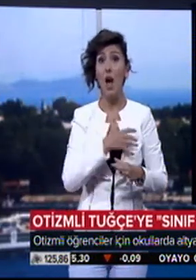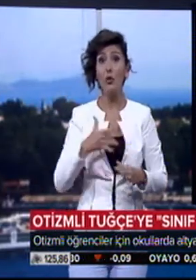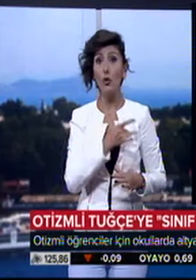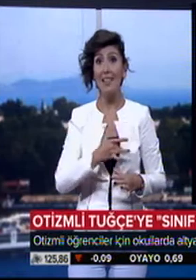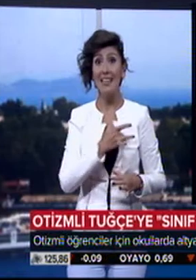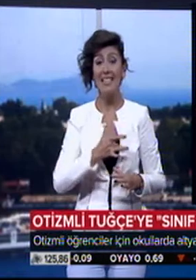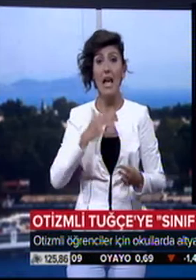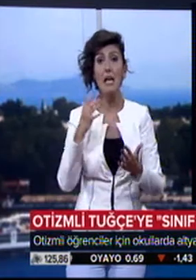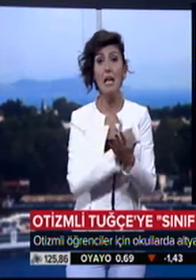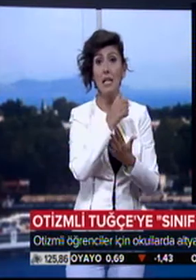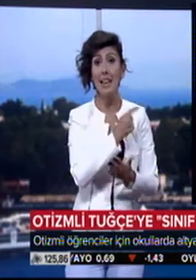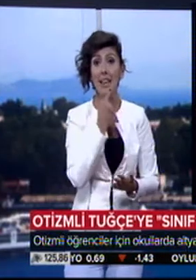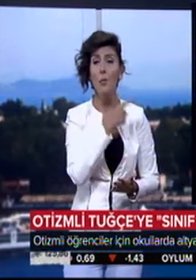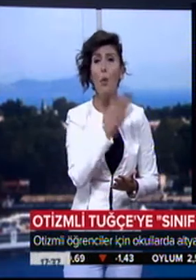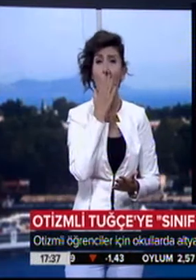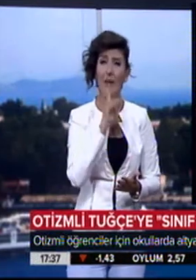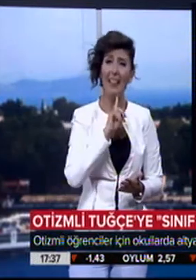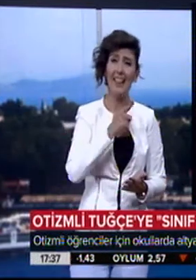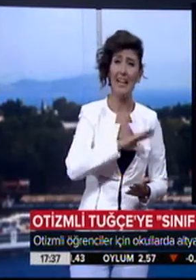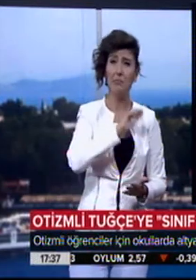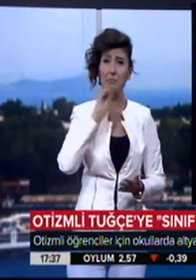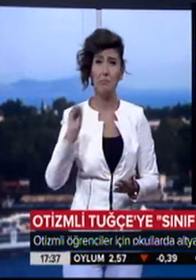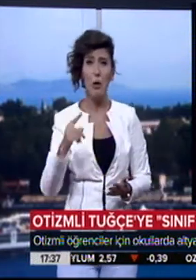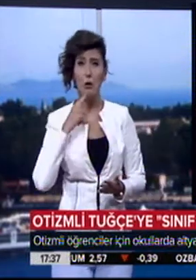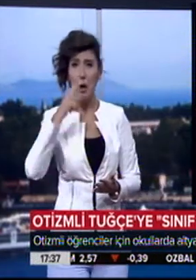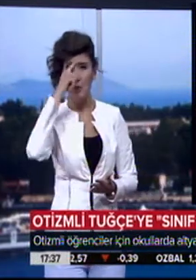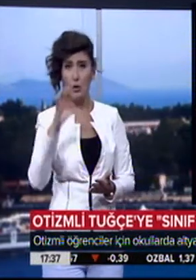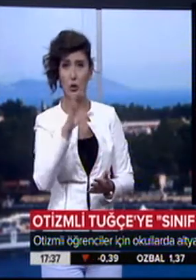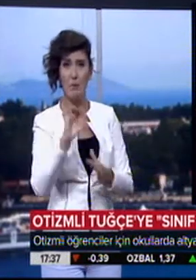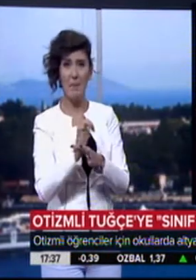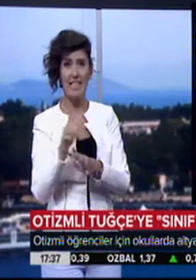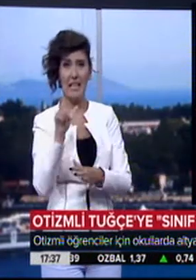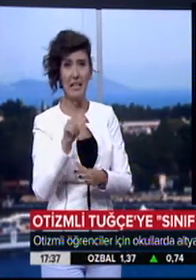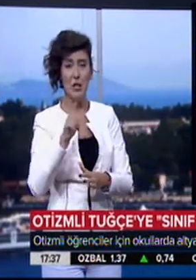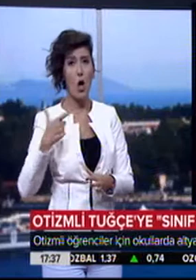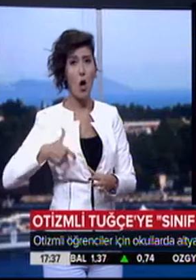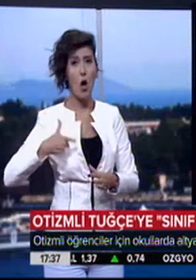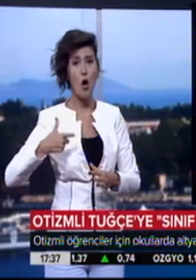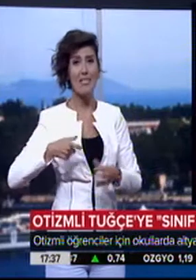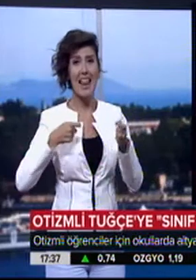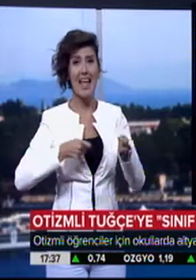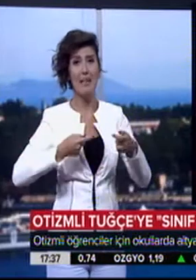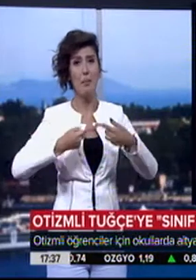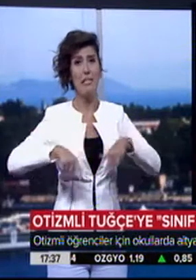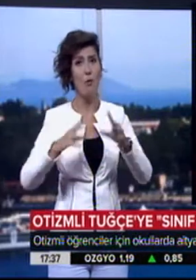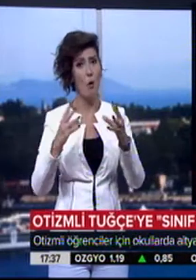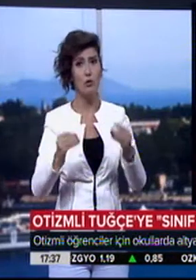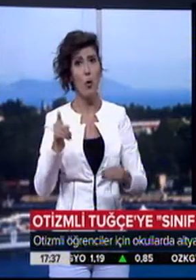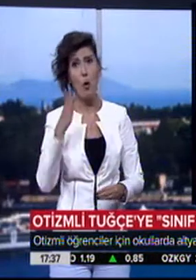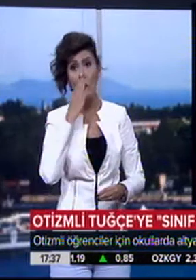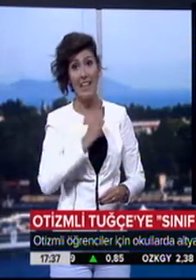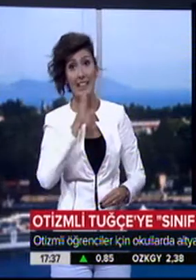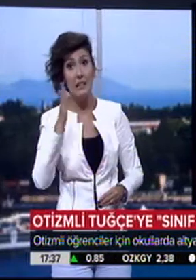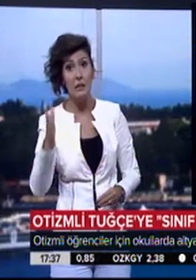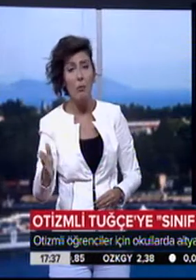dedildi ki bu okula değil de Gölbaşı Turizm Meslek Lisesi'nde biz özel eğitim sınıfı oluşturduk. O okula